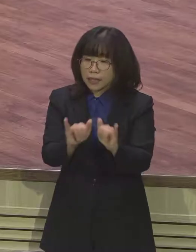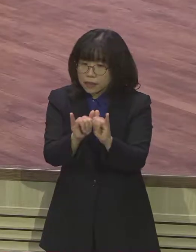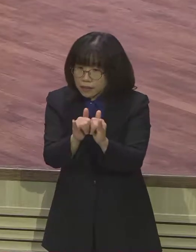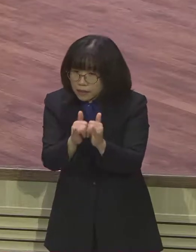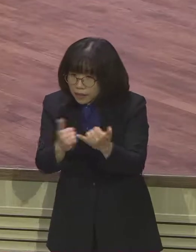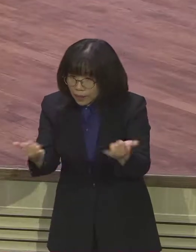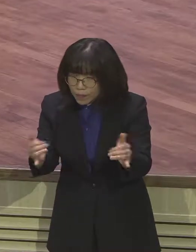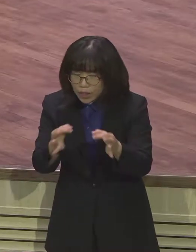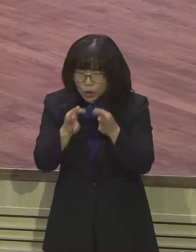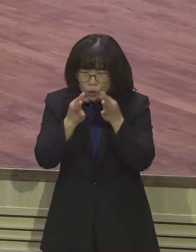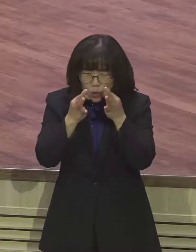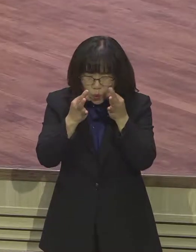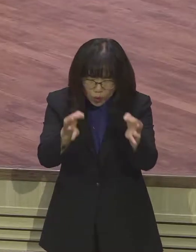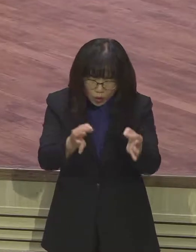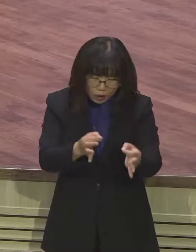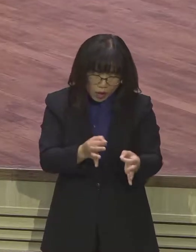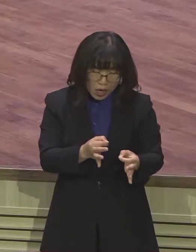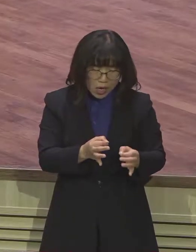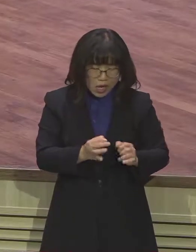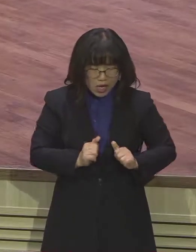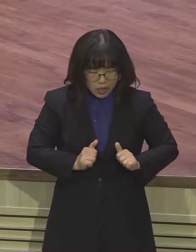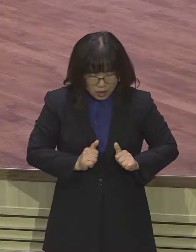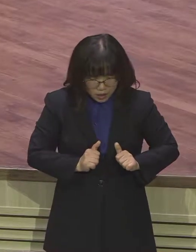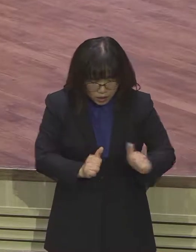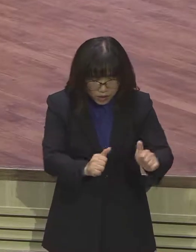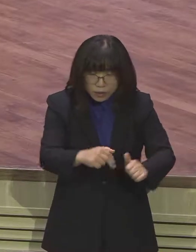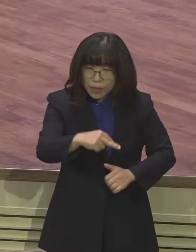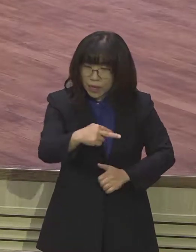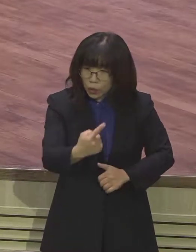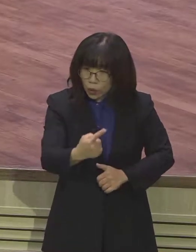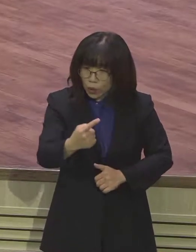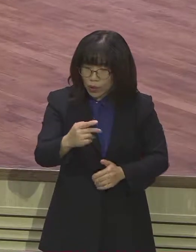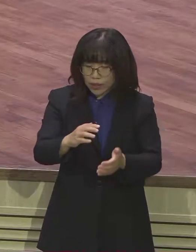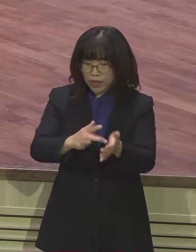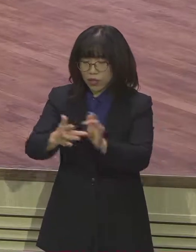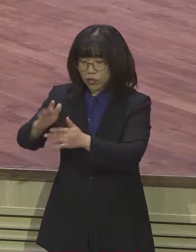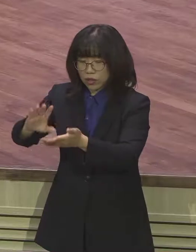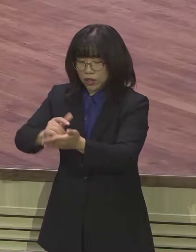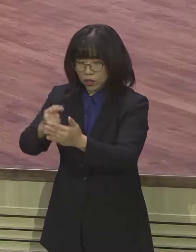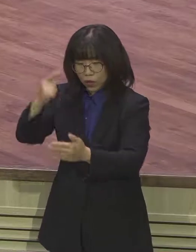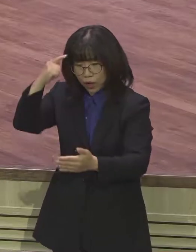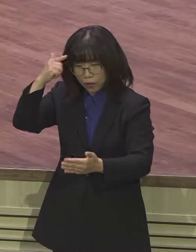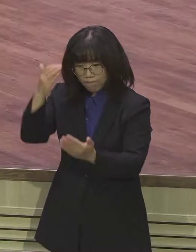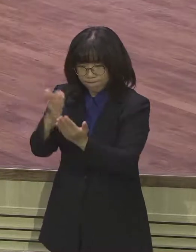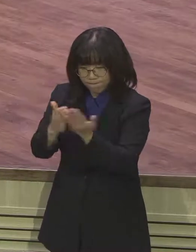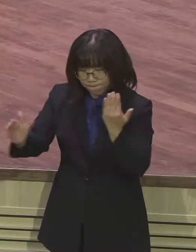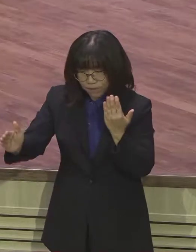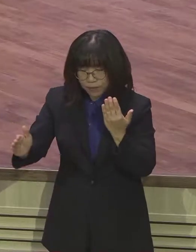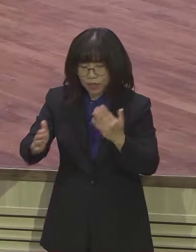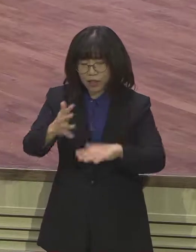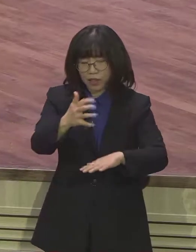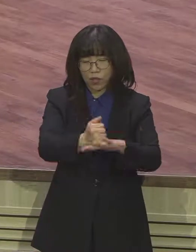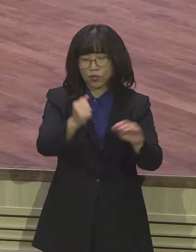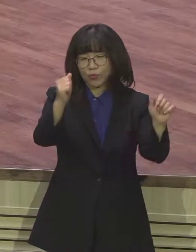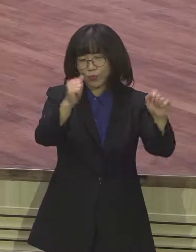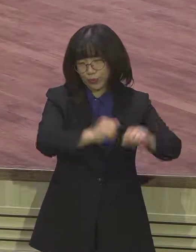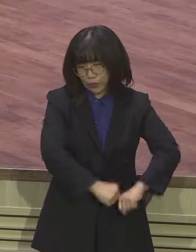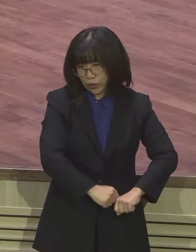쏟아 붓는다 하더라도 우리의 기준이 예수 그리스도께 맞춰있지 않다면 우리의 인생은 무너지는 바벨탑 인생이 되어질 수밖에 없습니다.